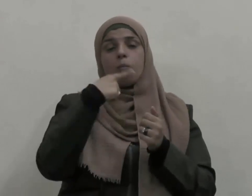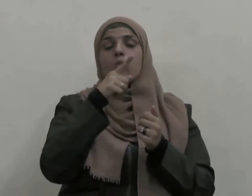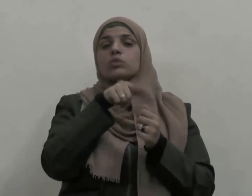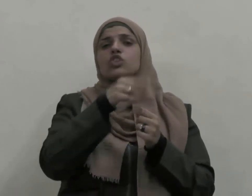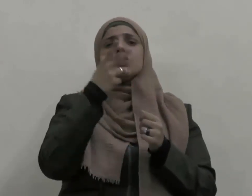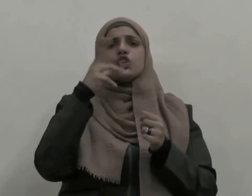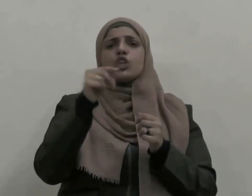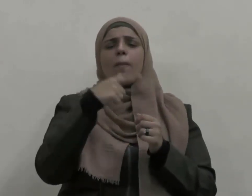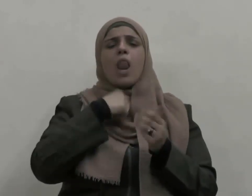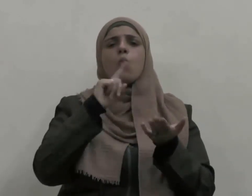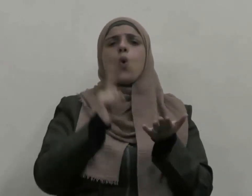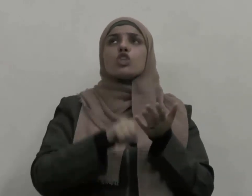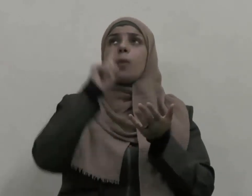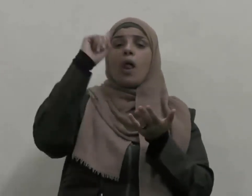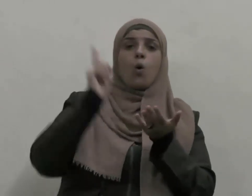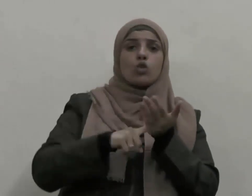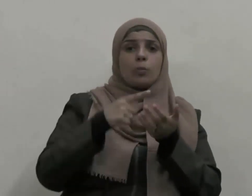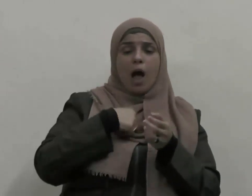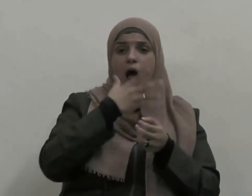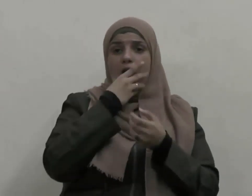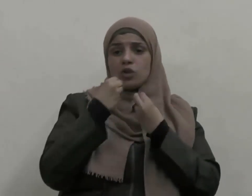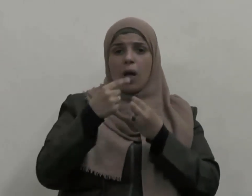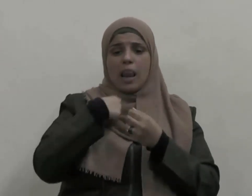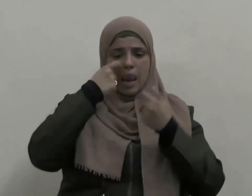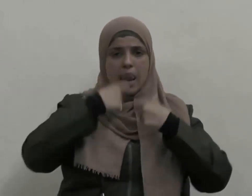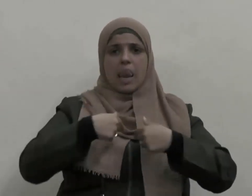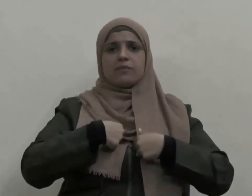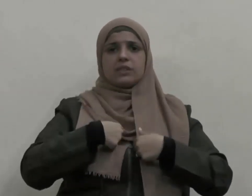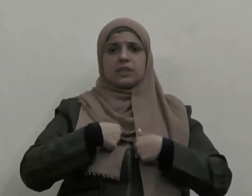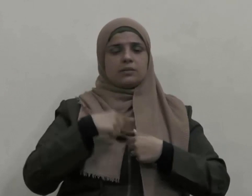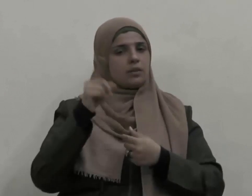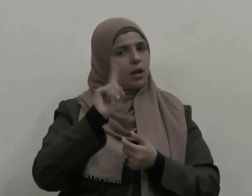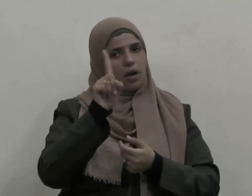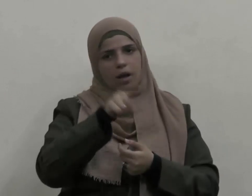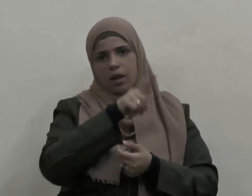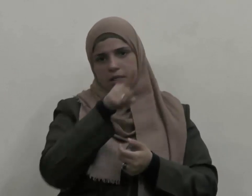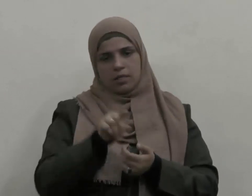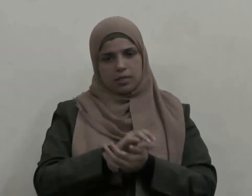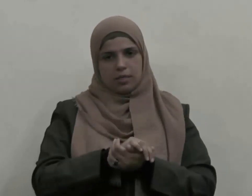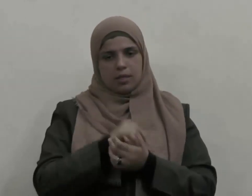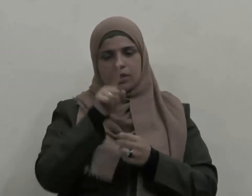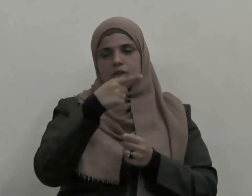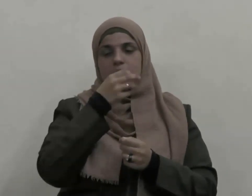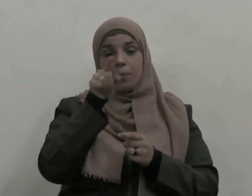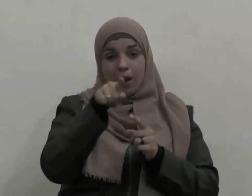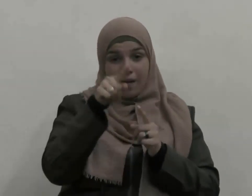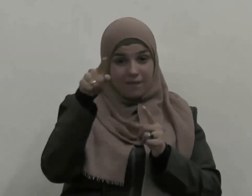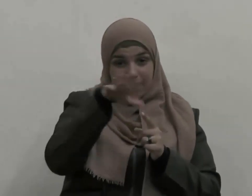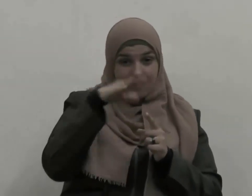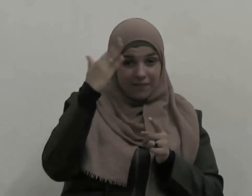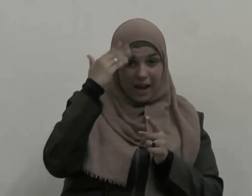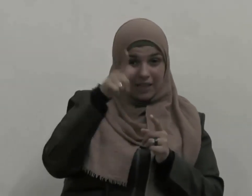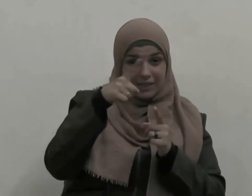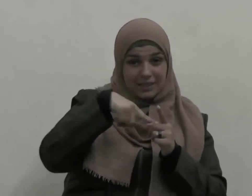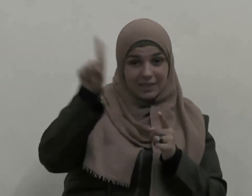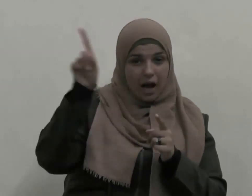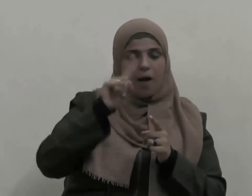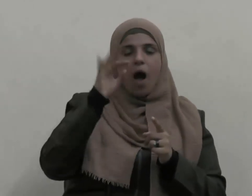من أجل أداء النوافل وهذا لا شك عدم فهم لمقاصد الدين